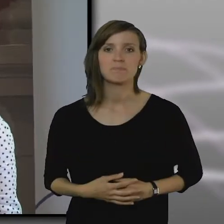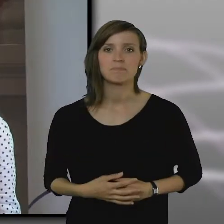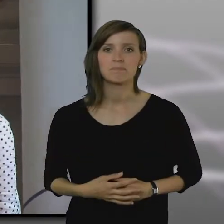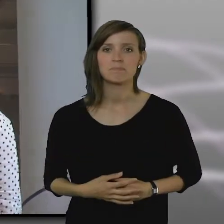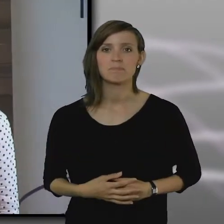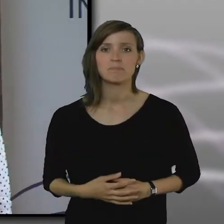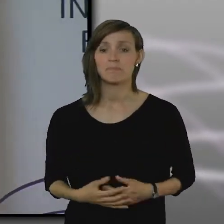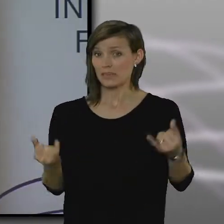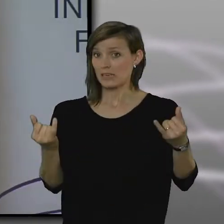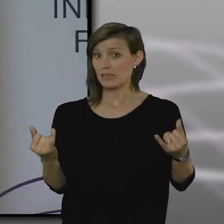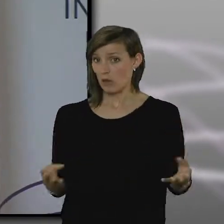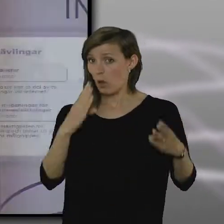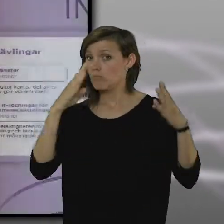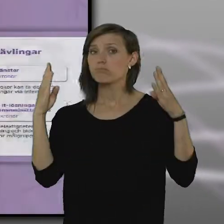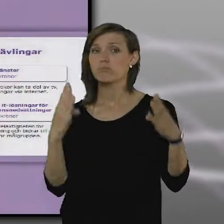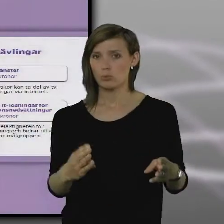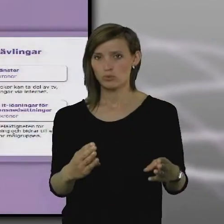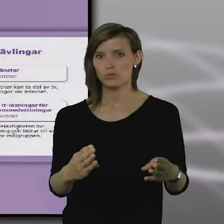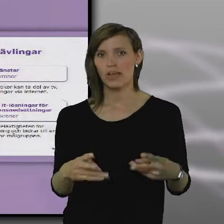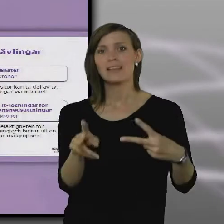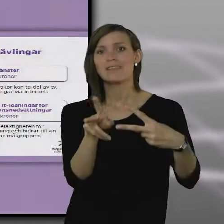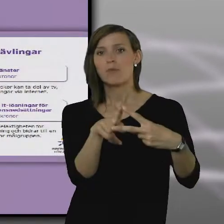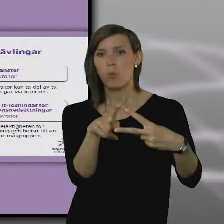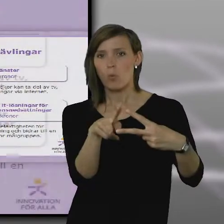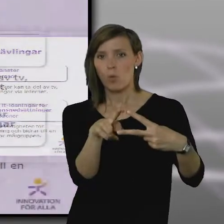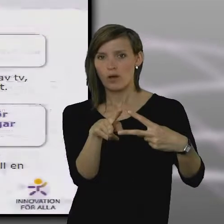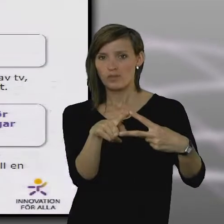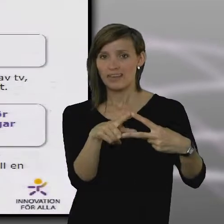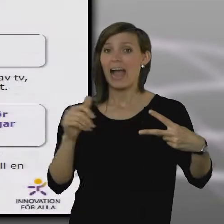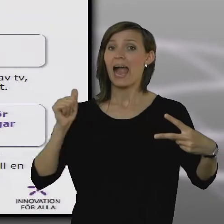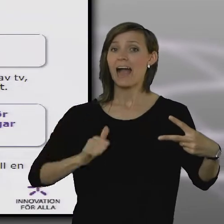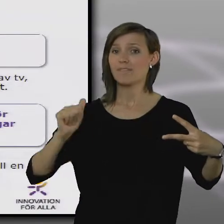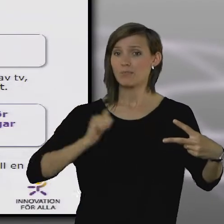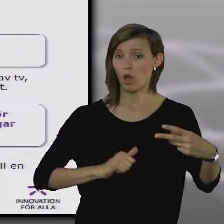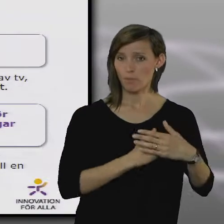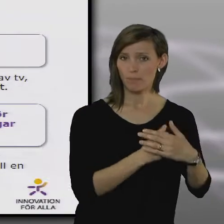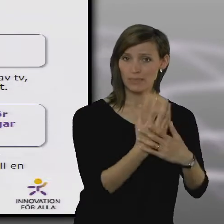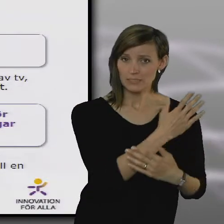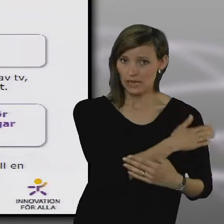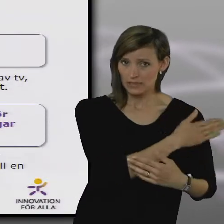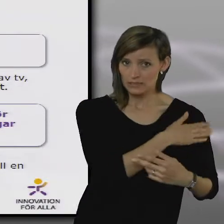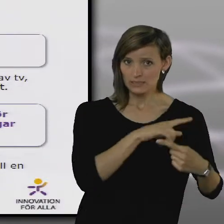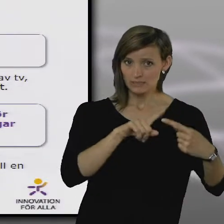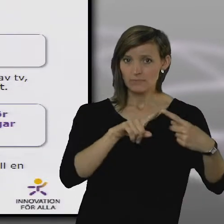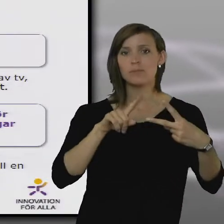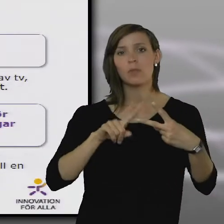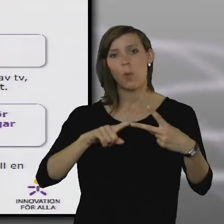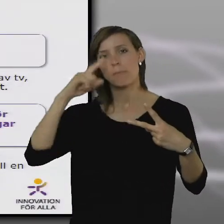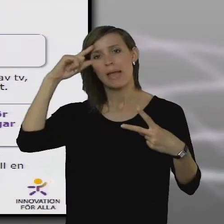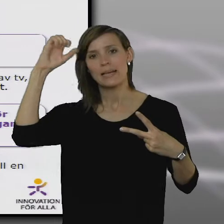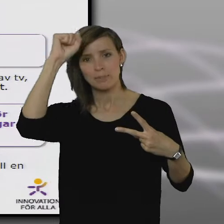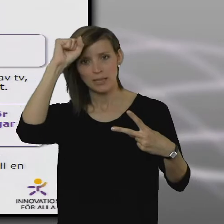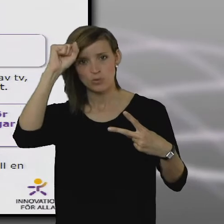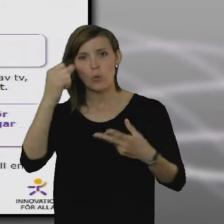Fokuset idag kommer att vara på de här två tävlingarna. användbara medietjänster och begriplighet och interaktion.